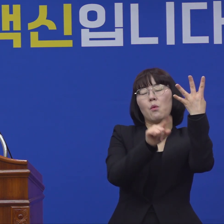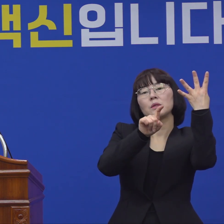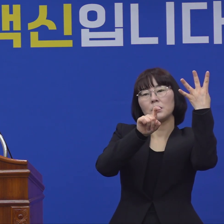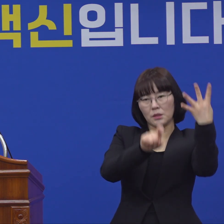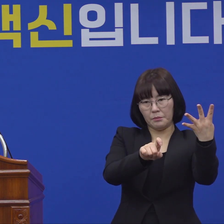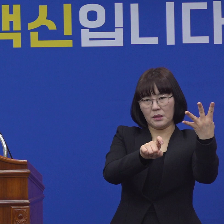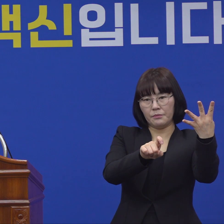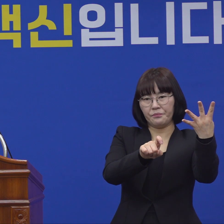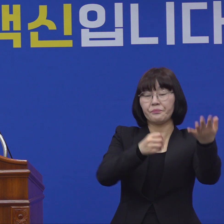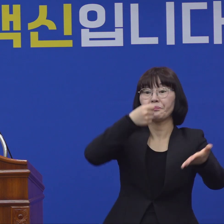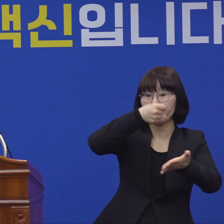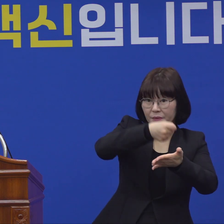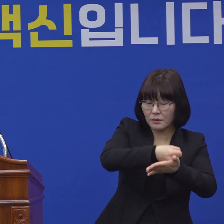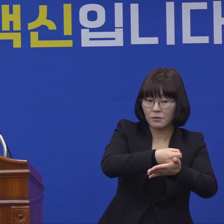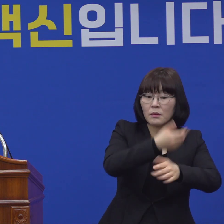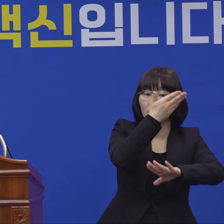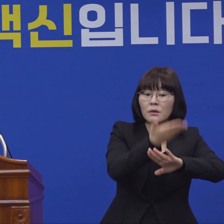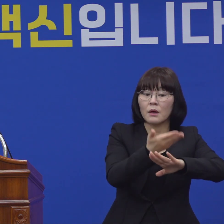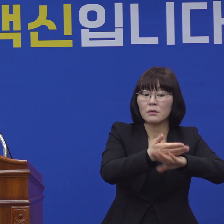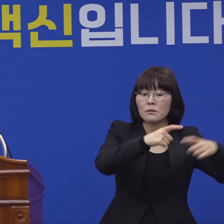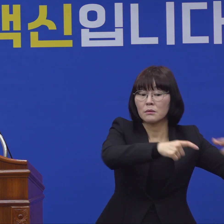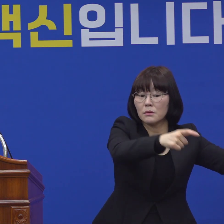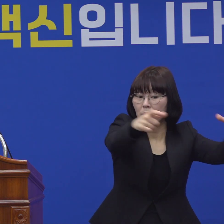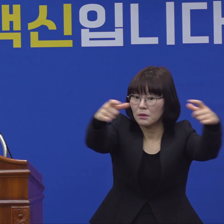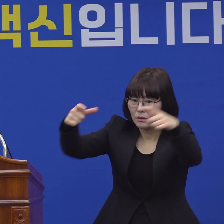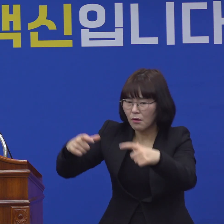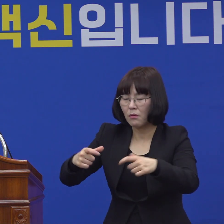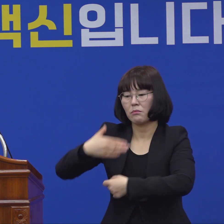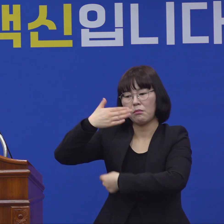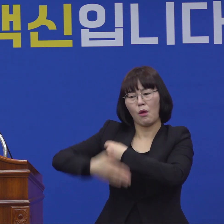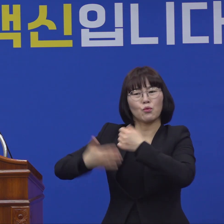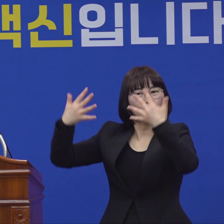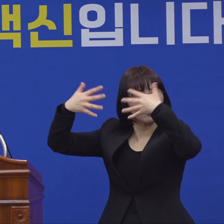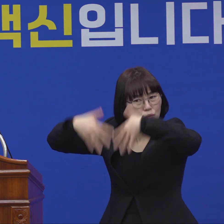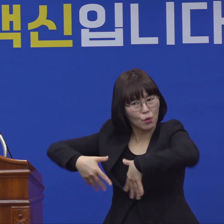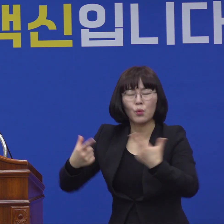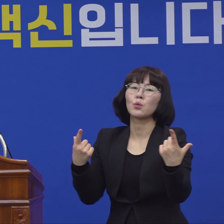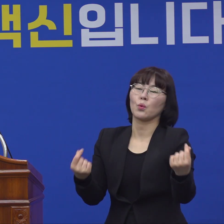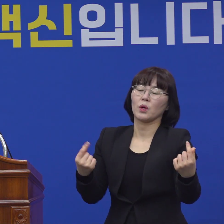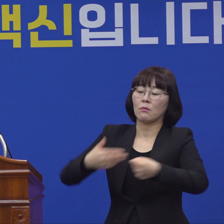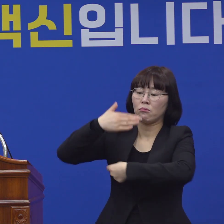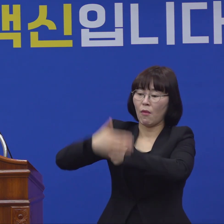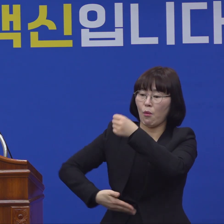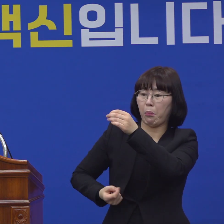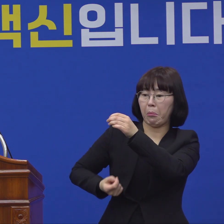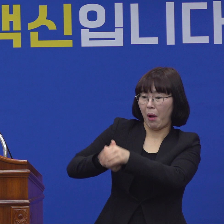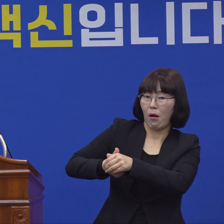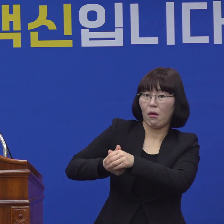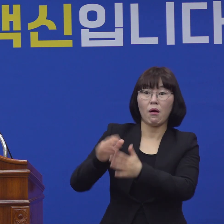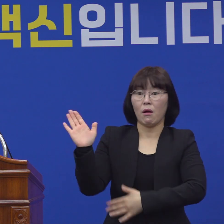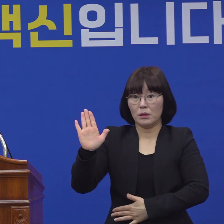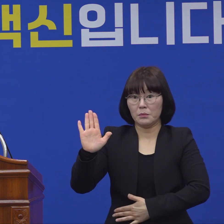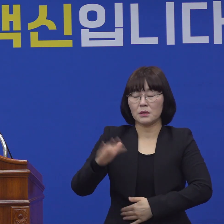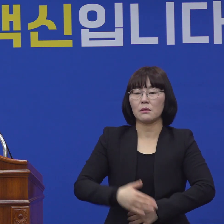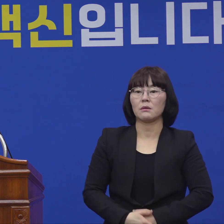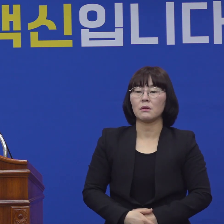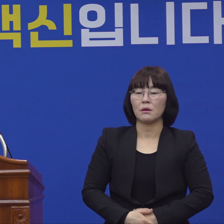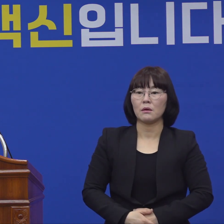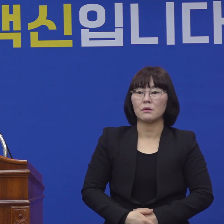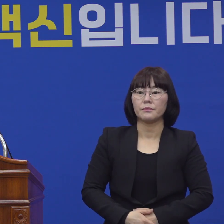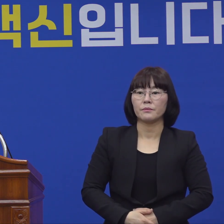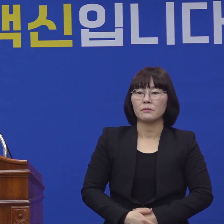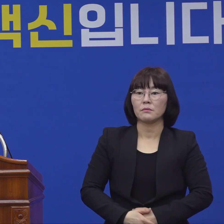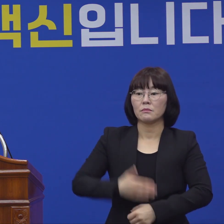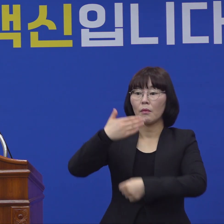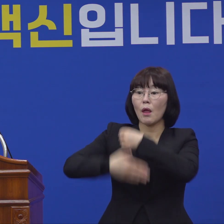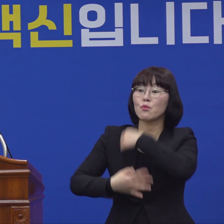조건에 있는 타 지자체도 같은 조건이라는 말씀을 드리겠습니다. 우리 시만 특별히 당길 수 있는 그런 방안은 없습니다.